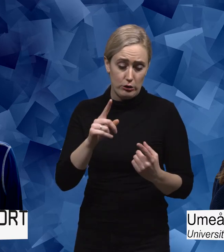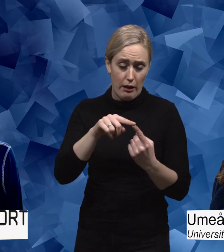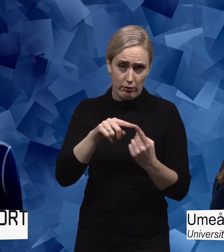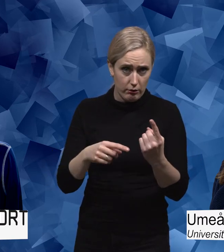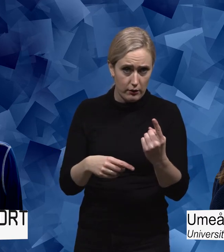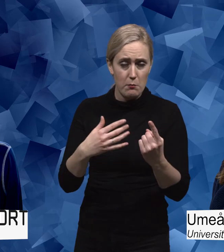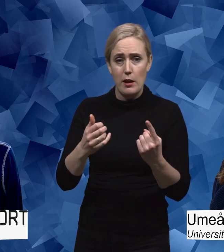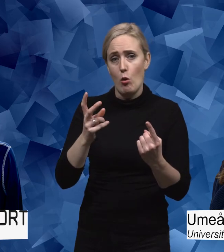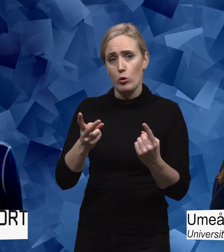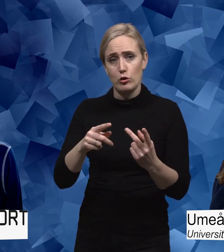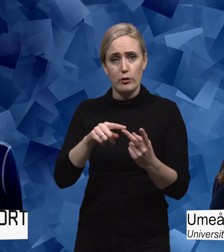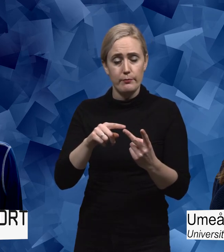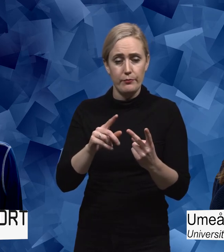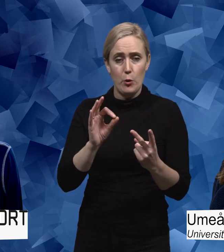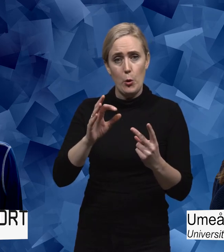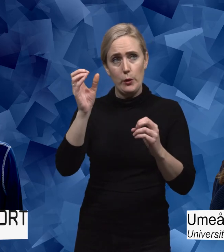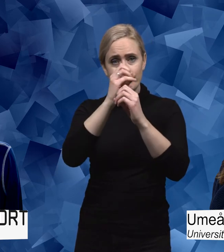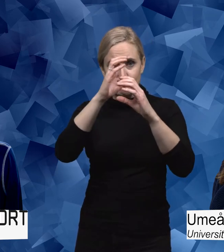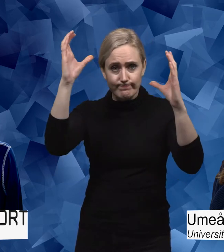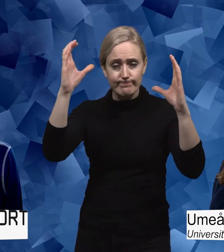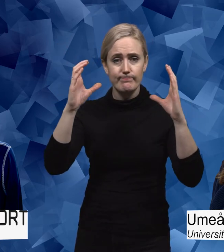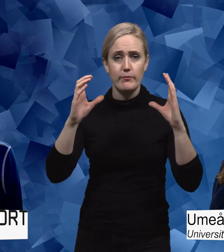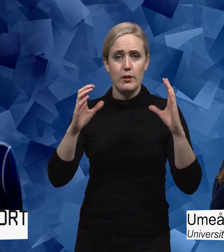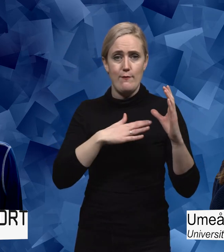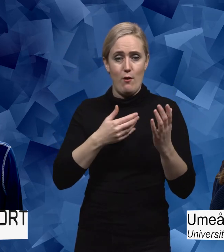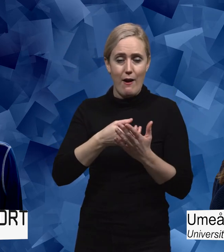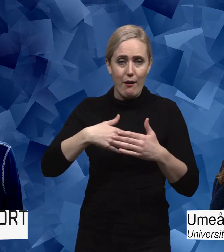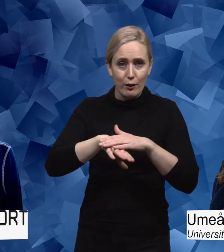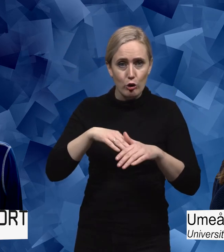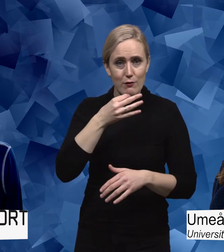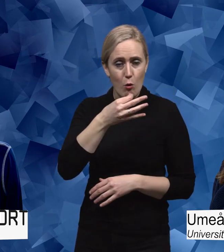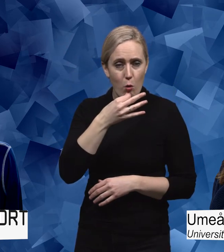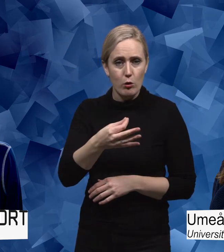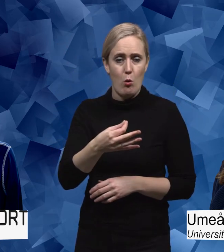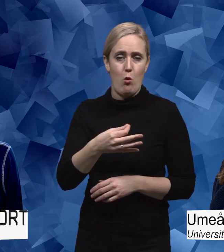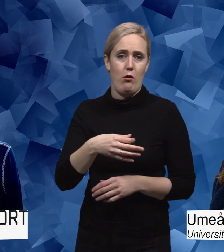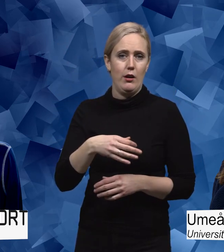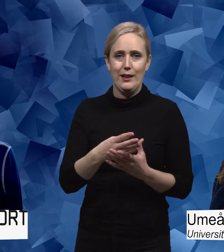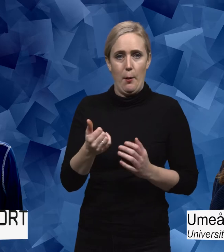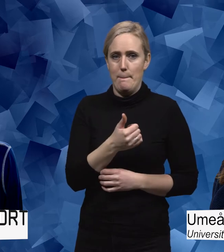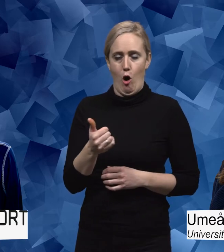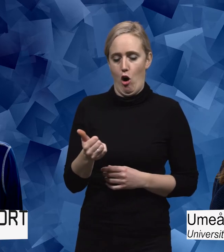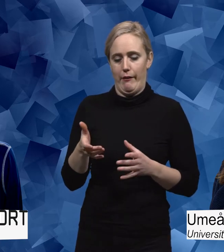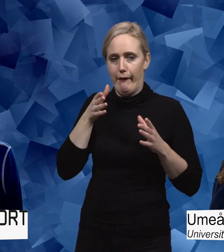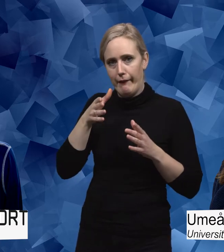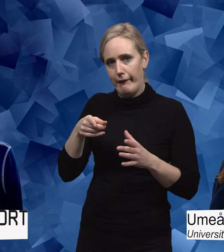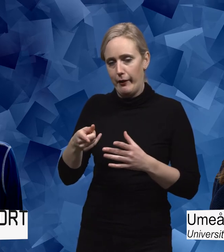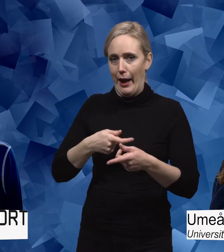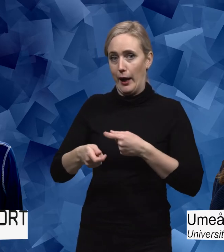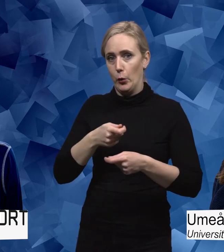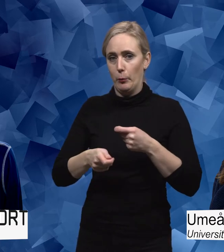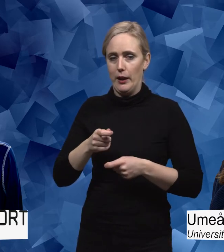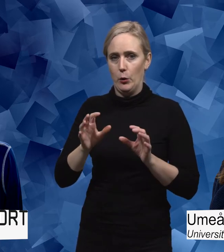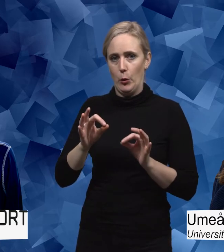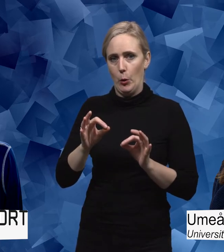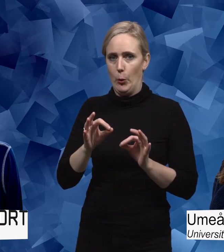Fördelningarna är en sak. Men det har också med föreställningar och värdegrundsfrågor att göra. Inte bara med hur ekonomin kan